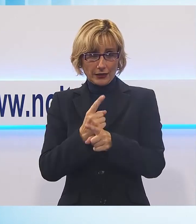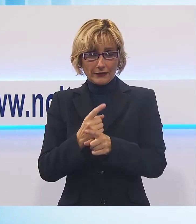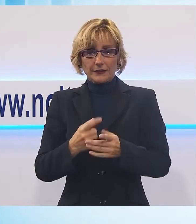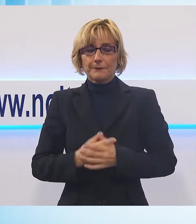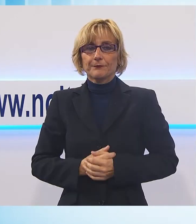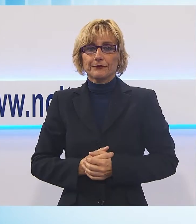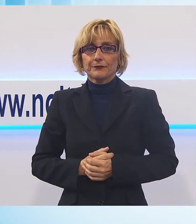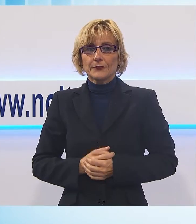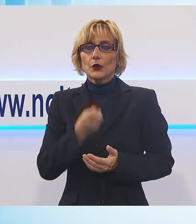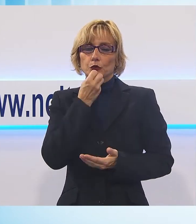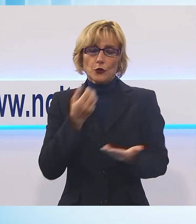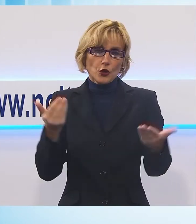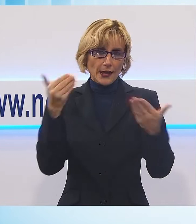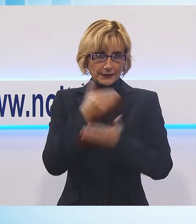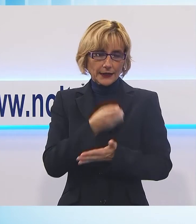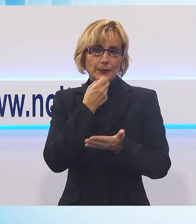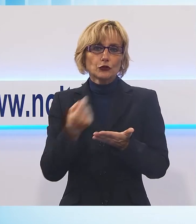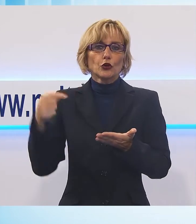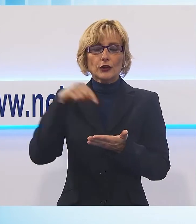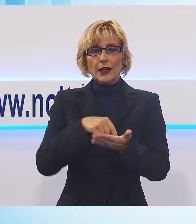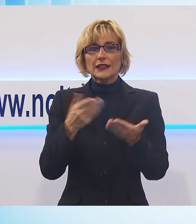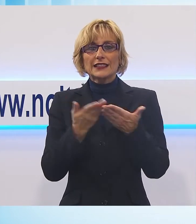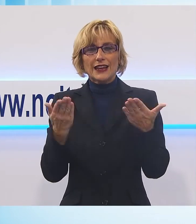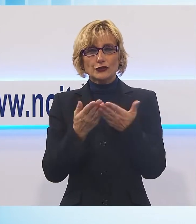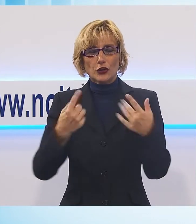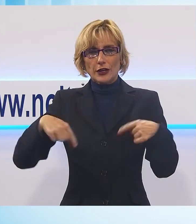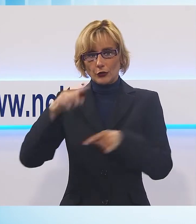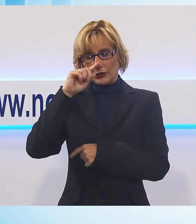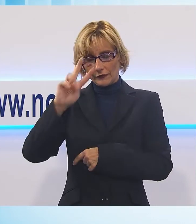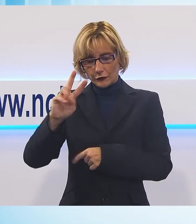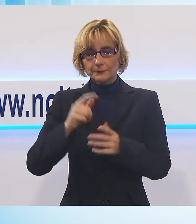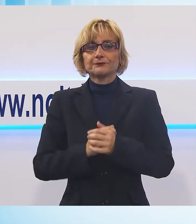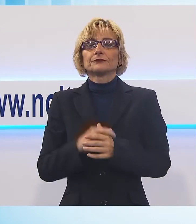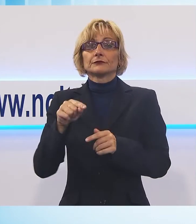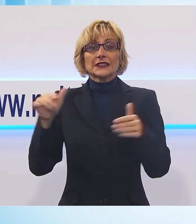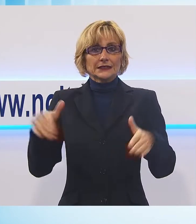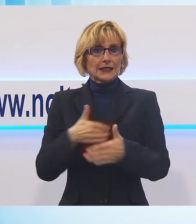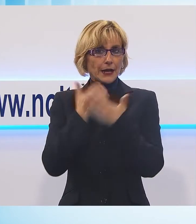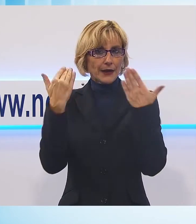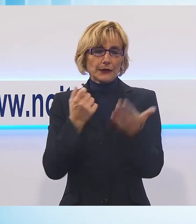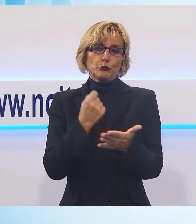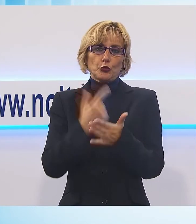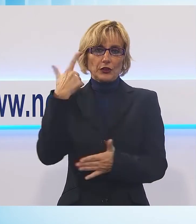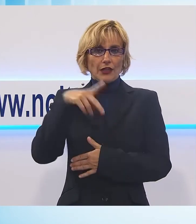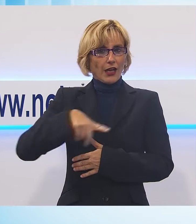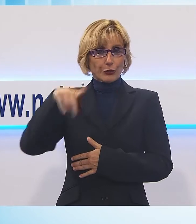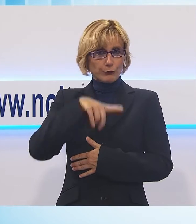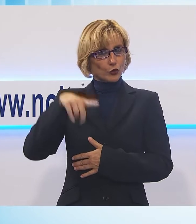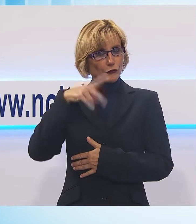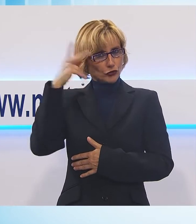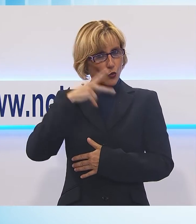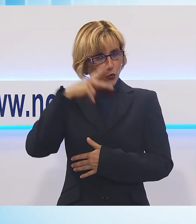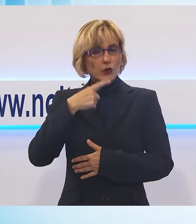Buonasera, ben ritrovati per questa edizione del sabato del TG Noi Dunque apriamo con una mattinata importante per la provincia che ha